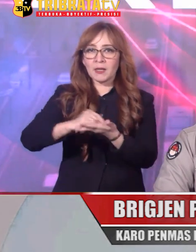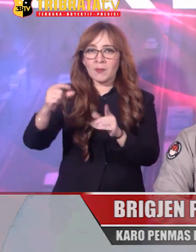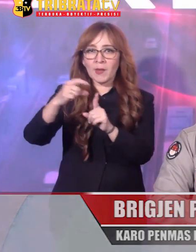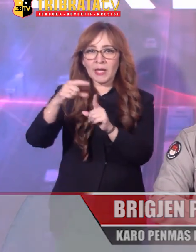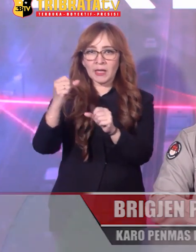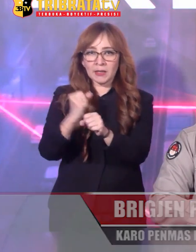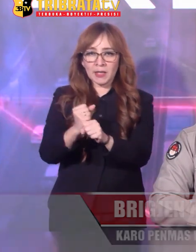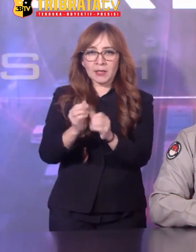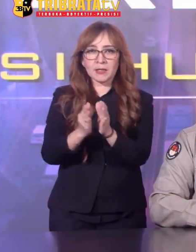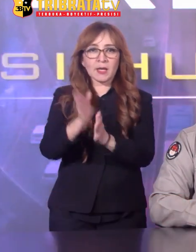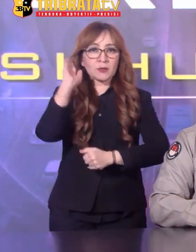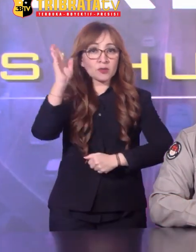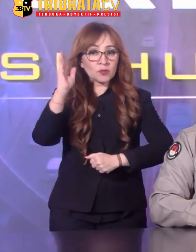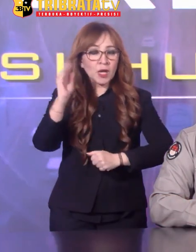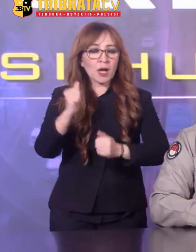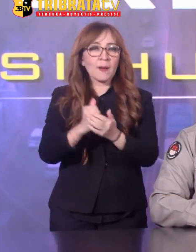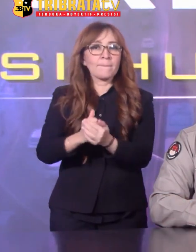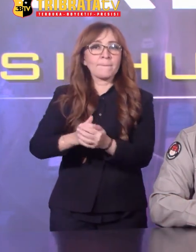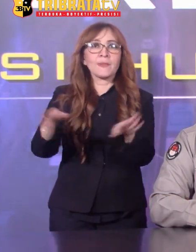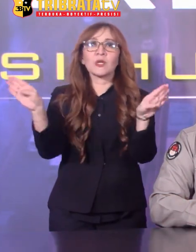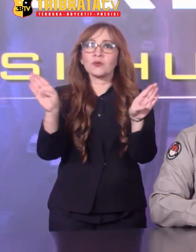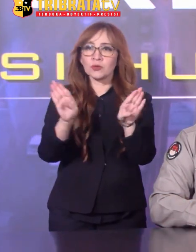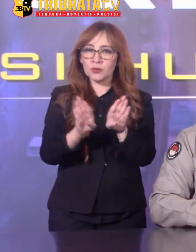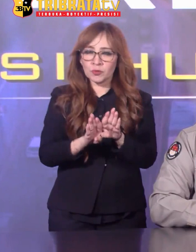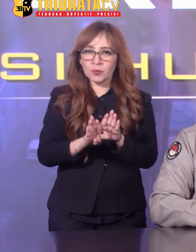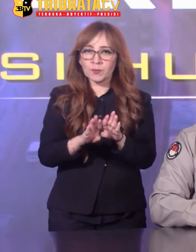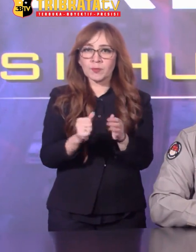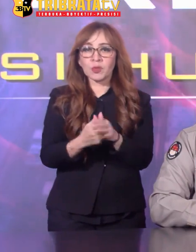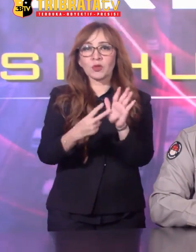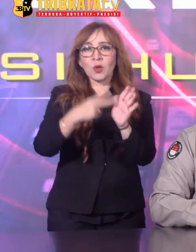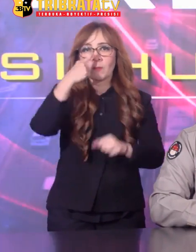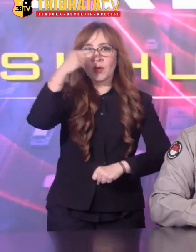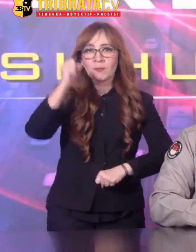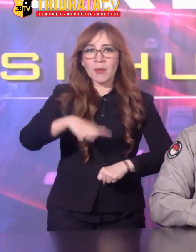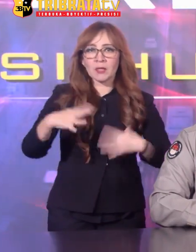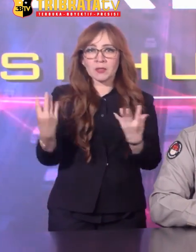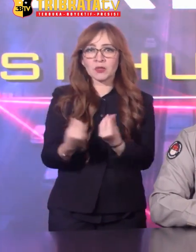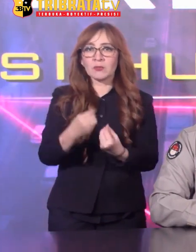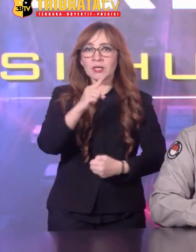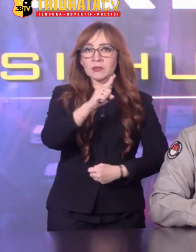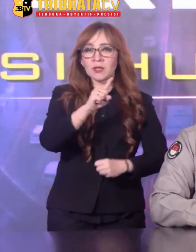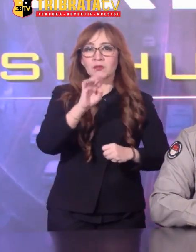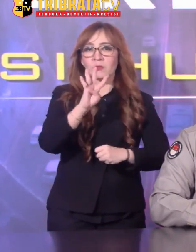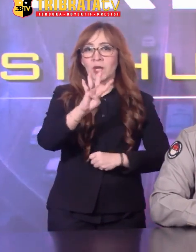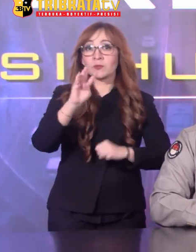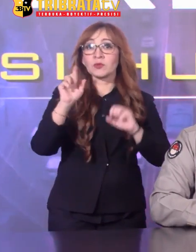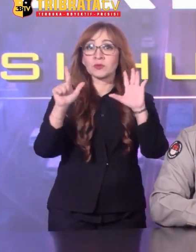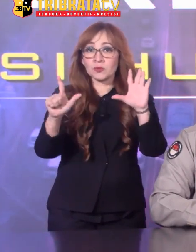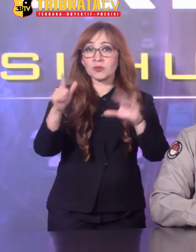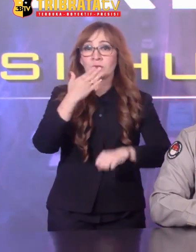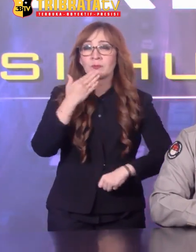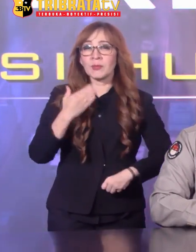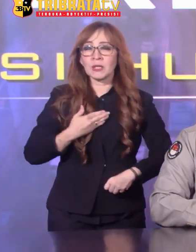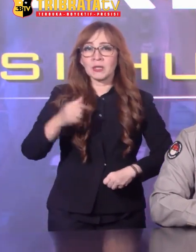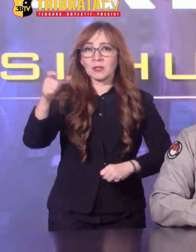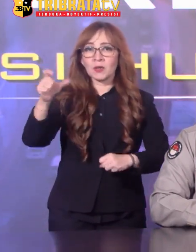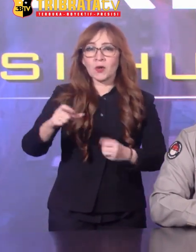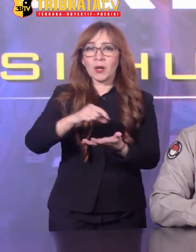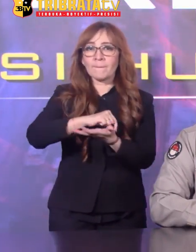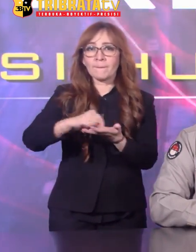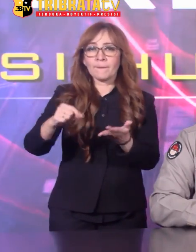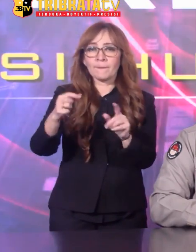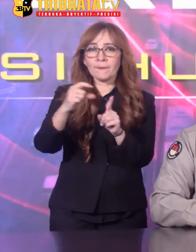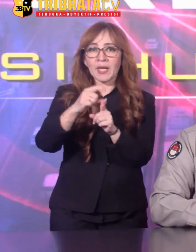telah melakukan Pemblokiran rekening Sebanyak 147 rekening Milik Saudara PG YPI Dan